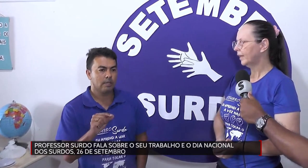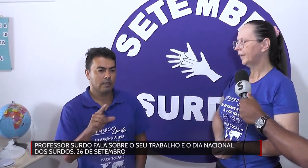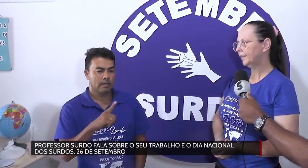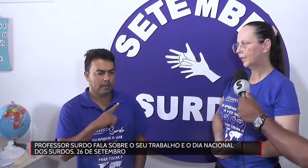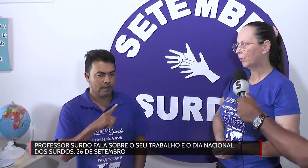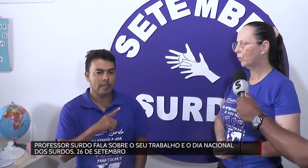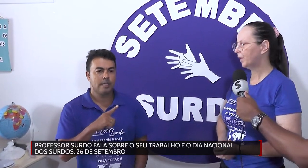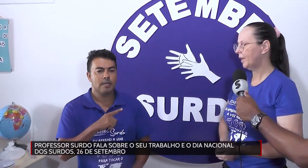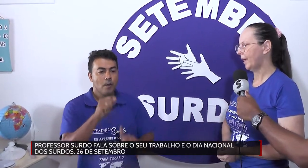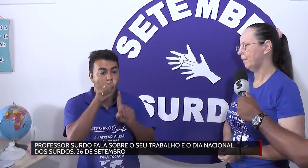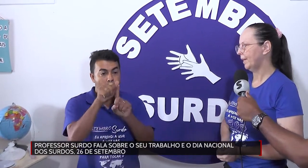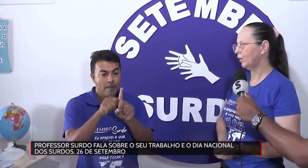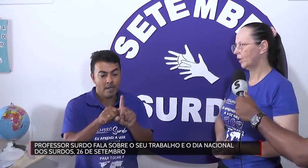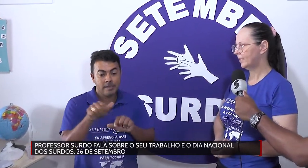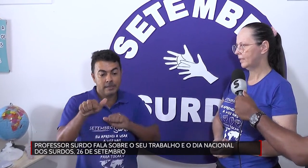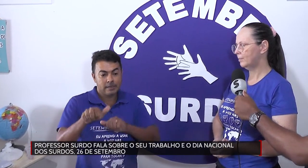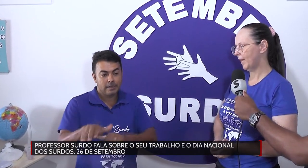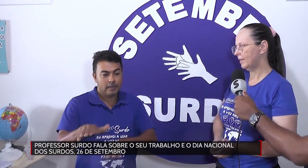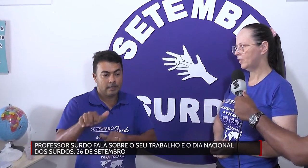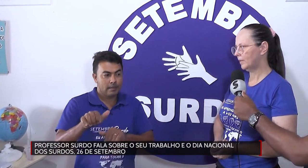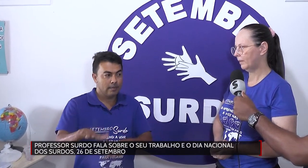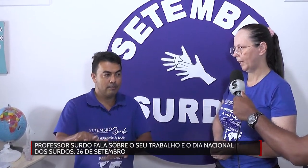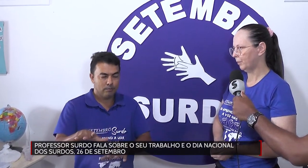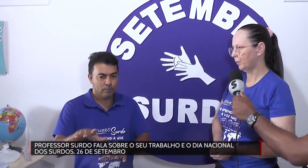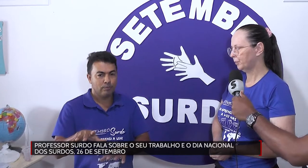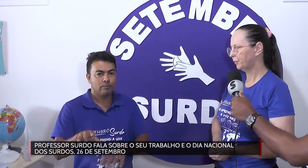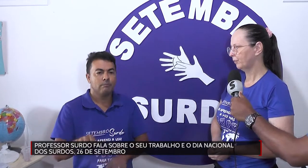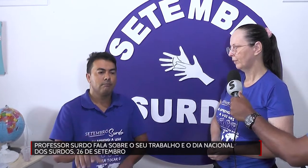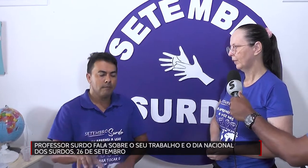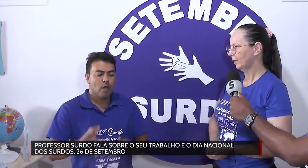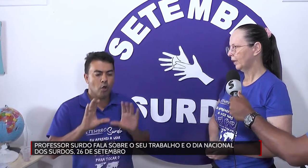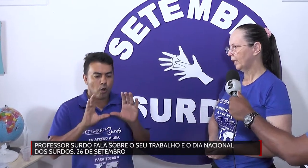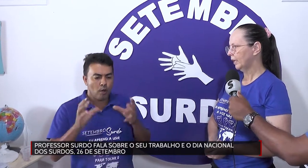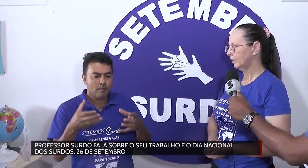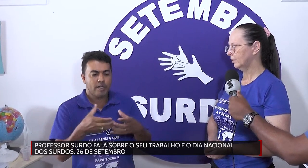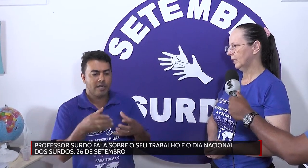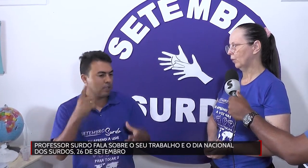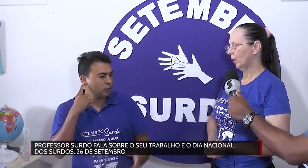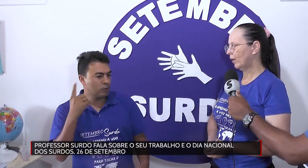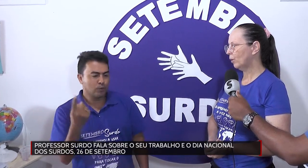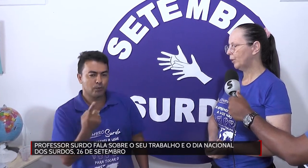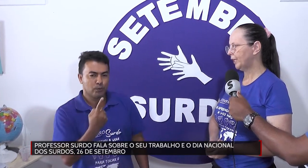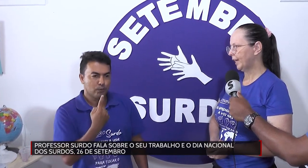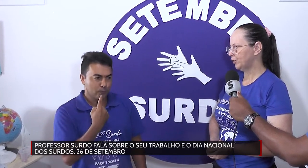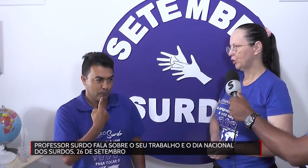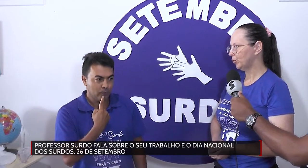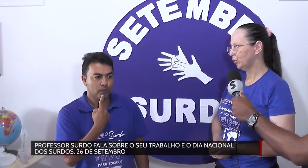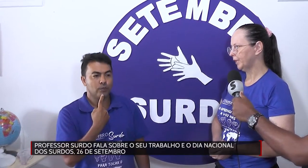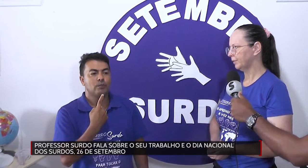Então, o que é para nós esse mês de setembro? Então, a comunidade surda,